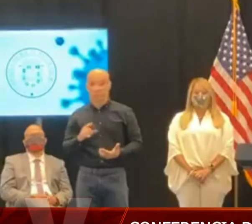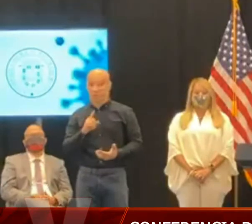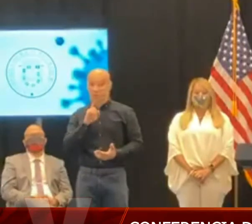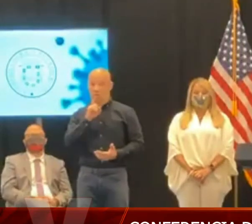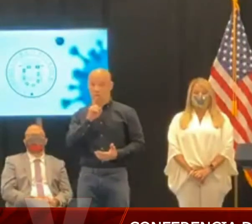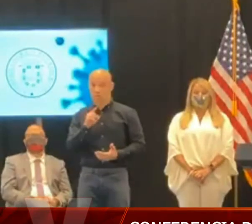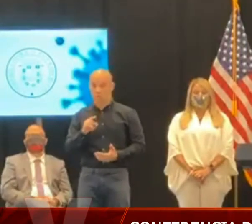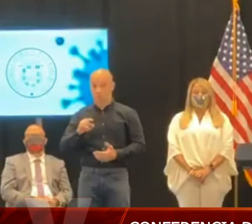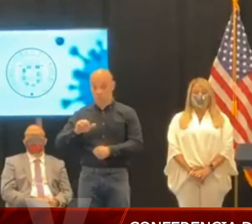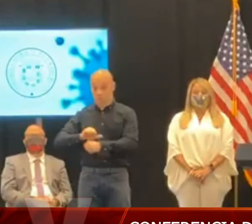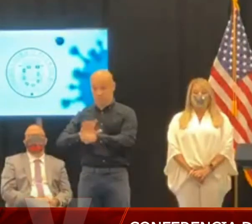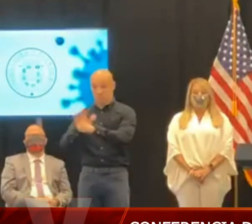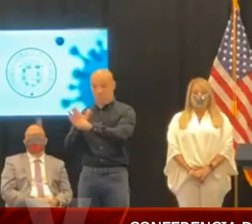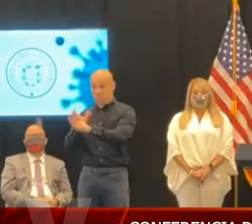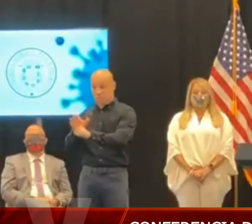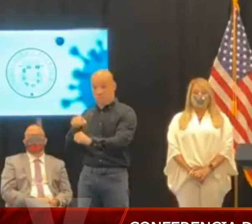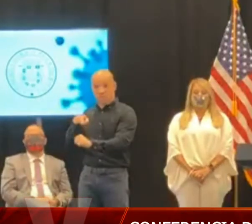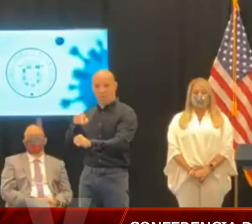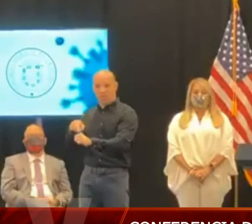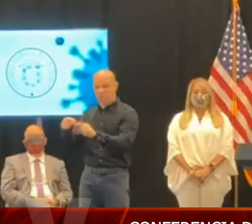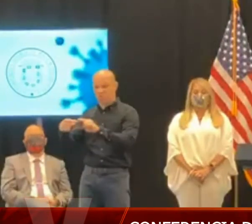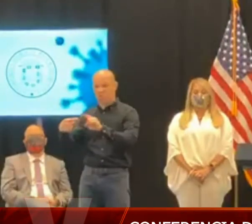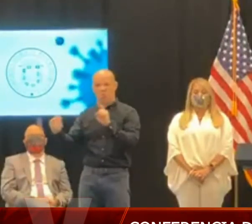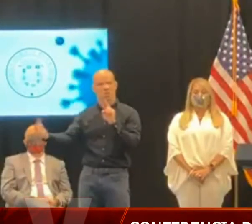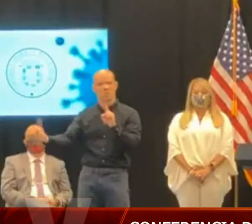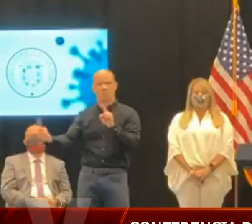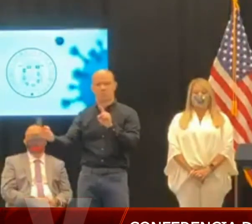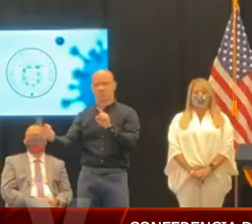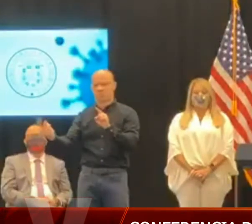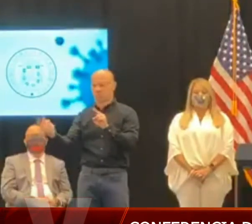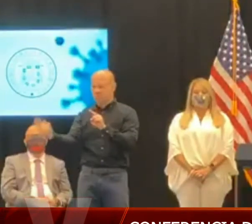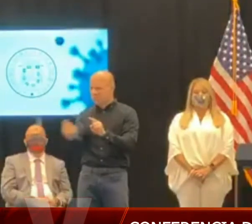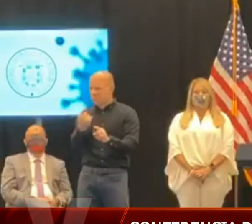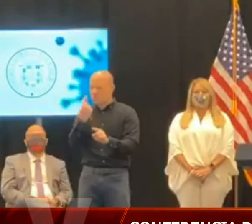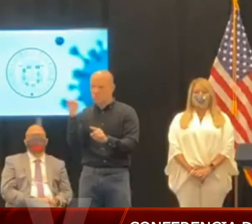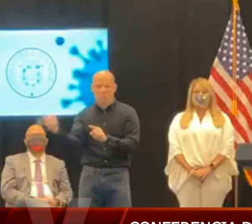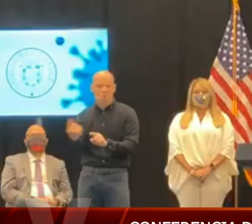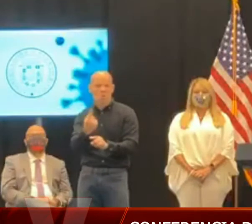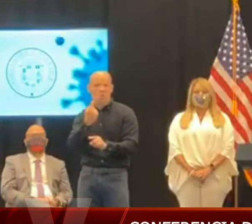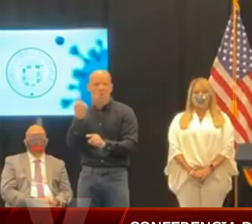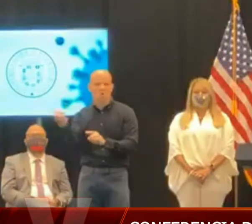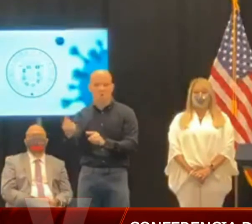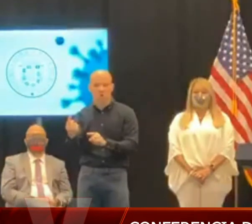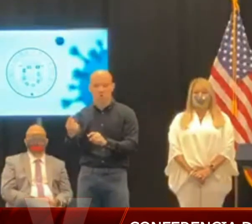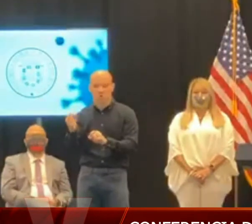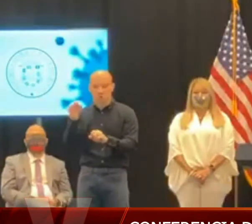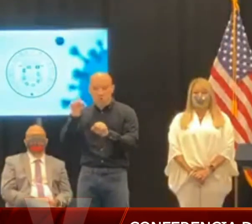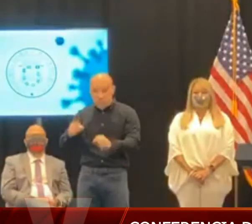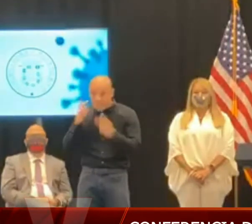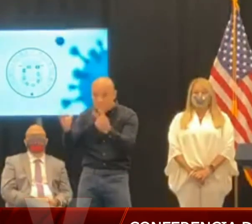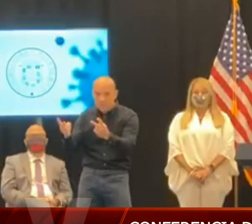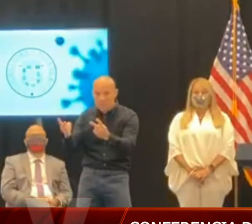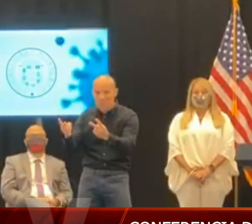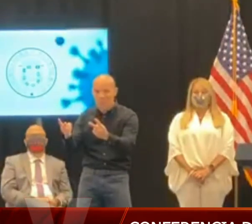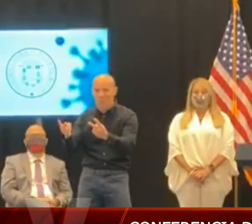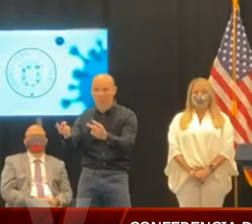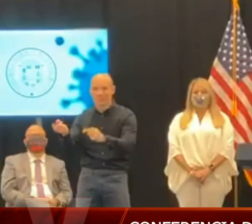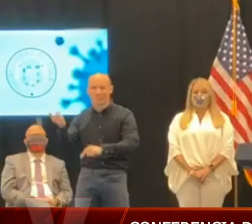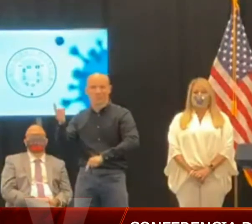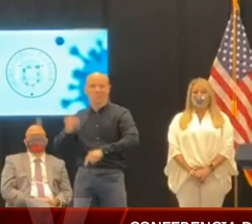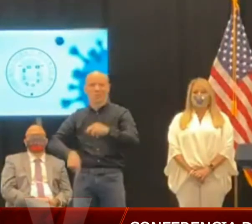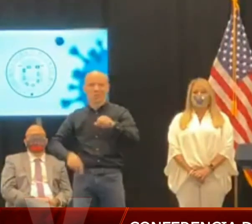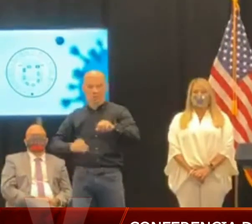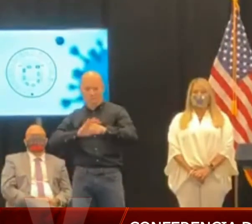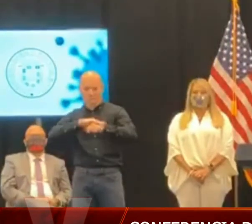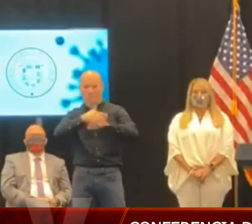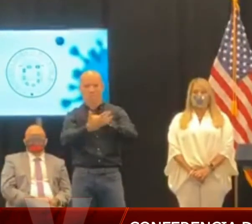que nos amenaza 24-7 de forma invisible a nivel mundial. A lo largo del